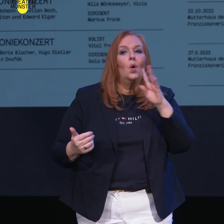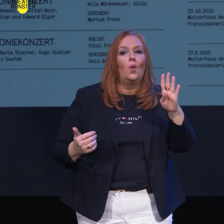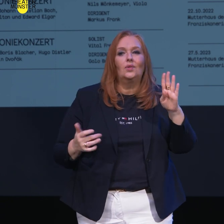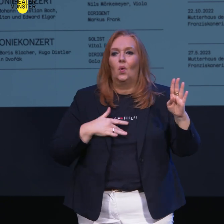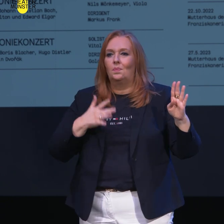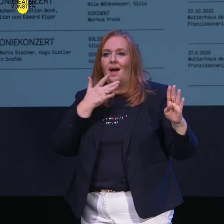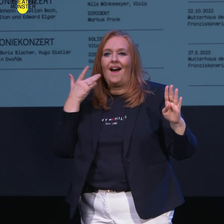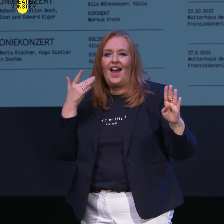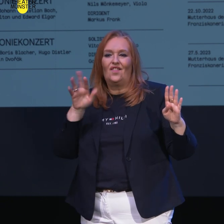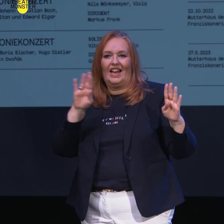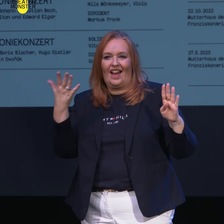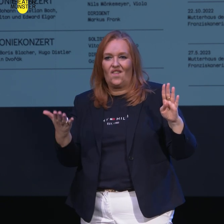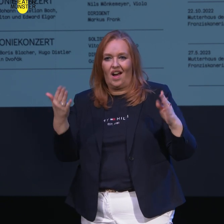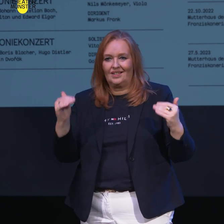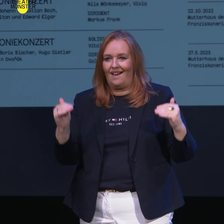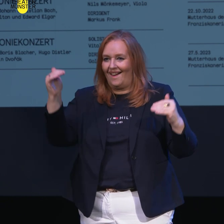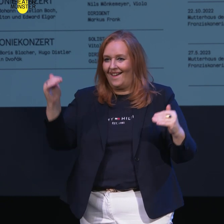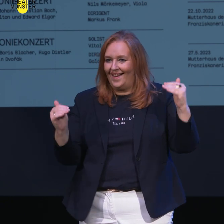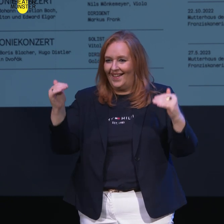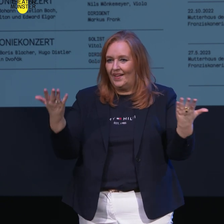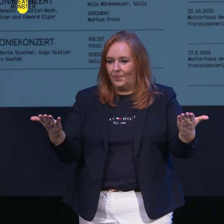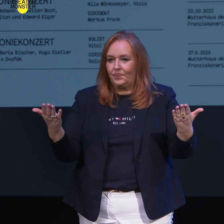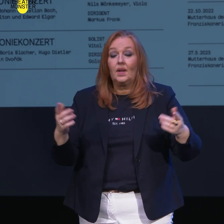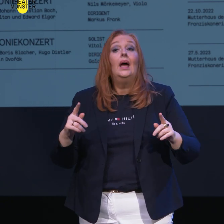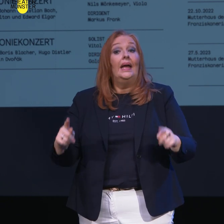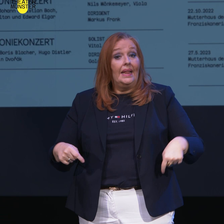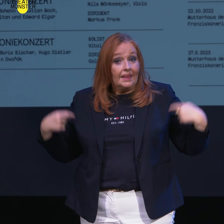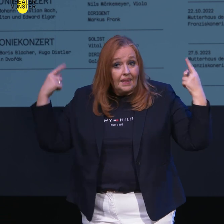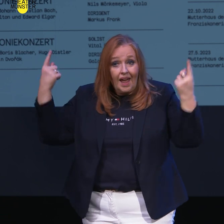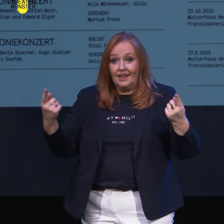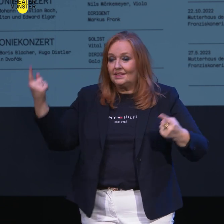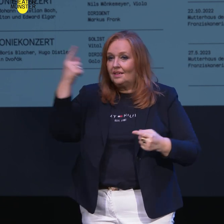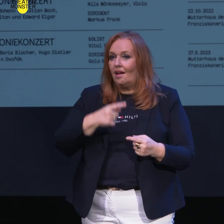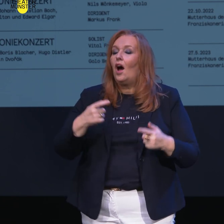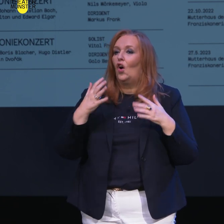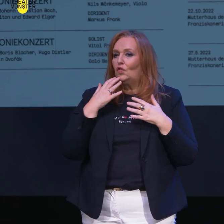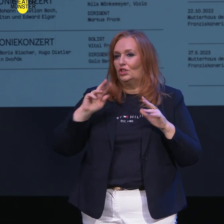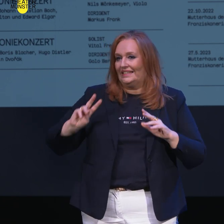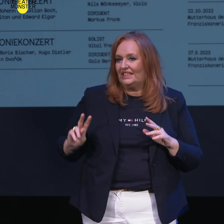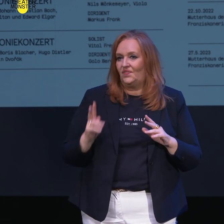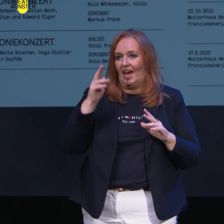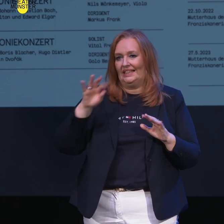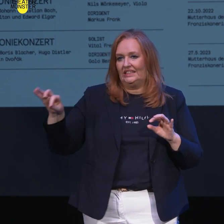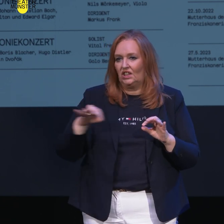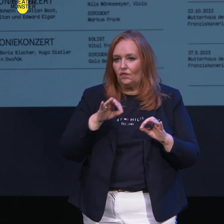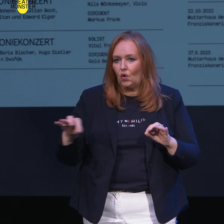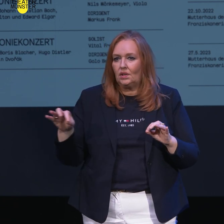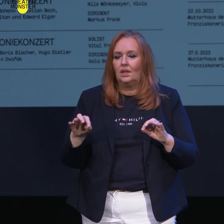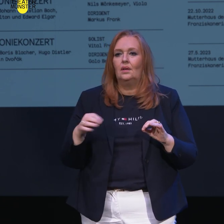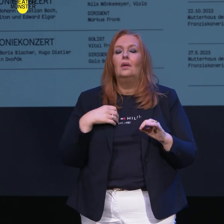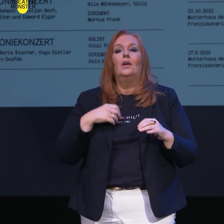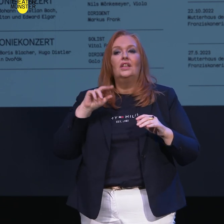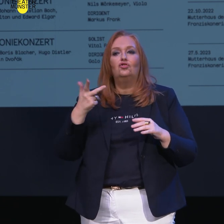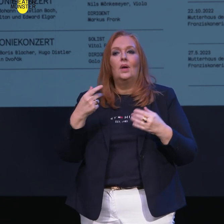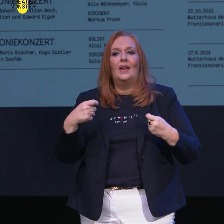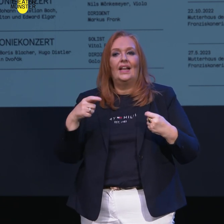reiferen Richard Wagner. Im nächsten Jahr wird es aber dann so sein, dass wir zur zweiten Sinfonie die Three Meditations